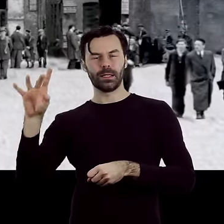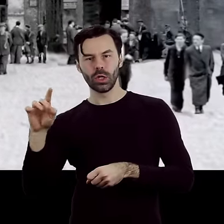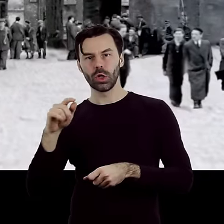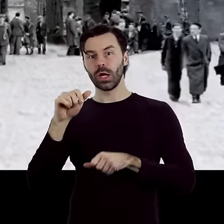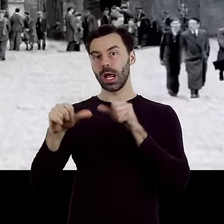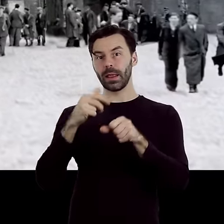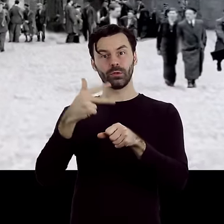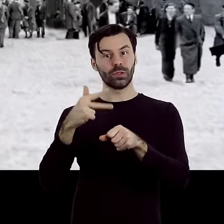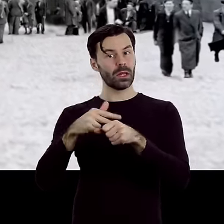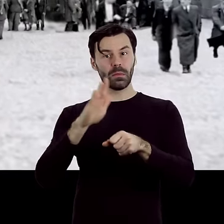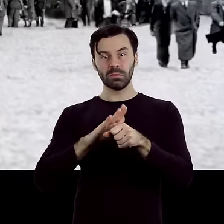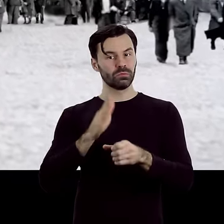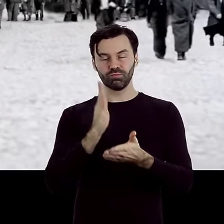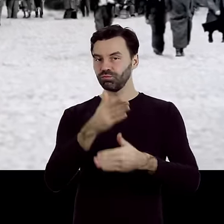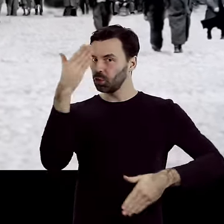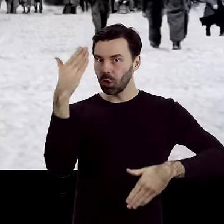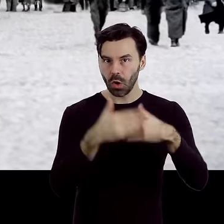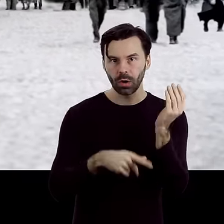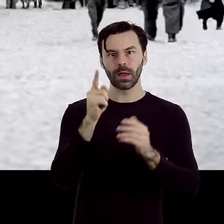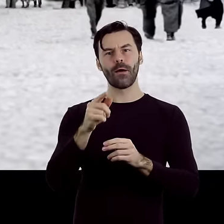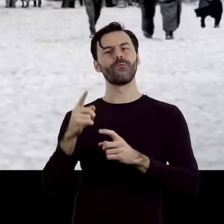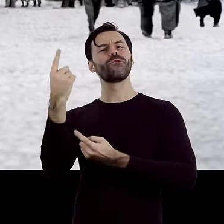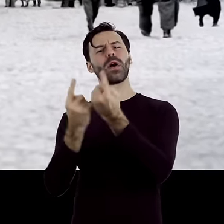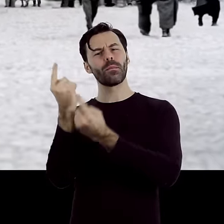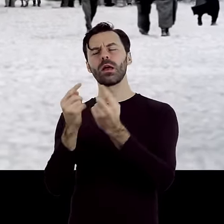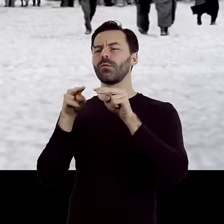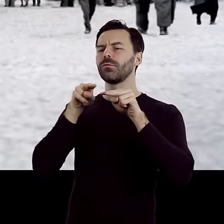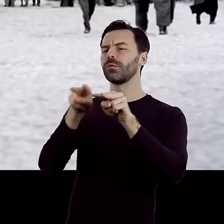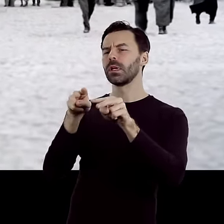już tu piwa. Fabryczne przestrzenie wynajmowano na sklepy i magazyny.